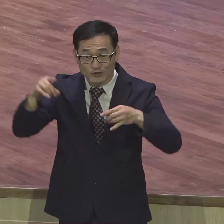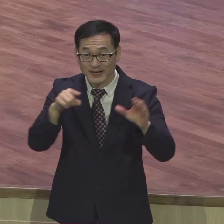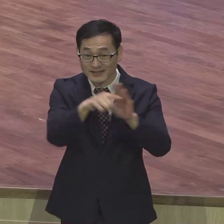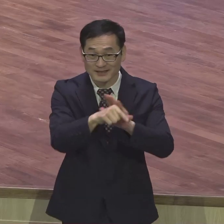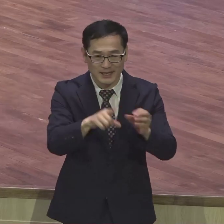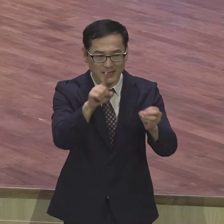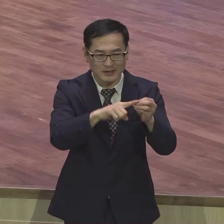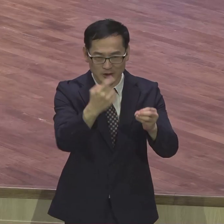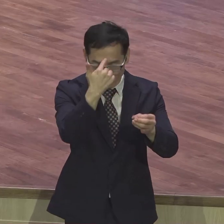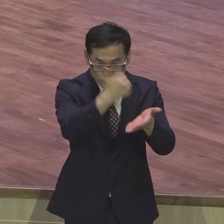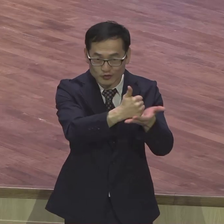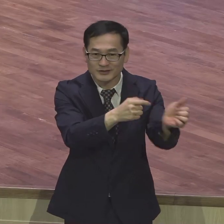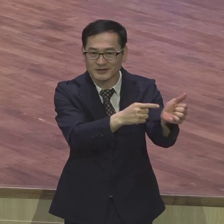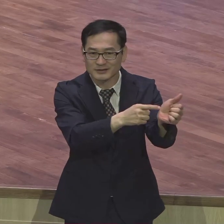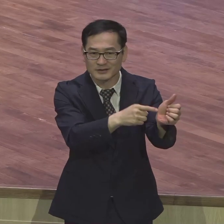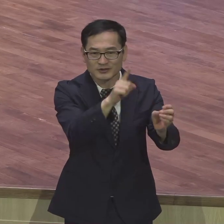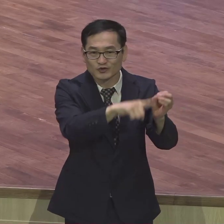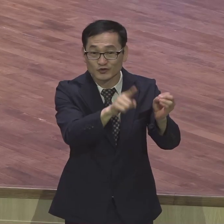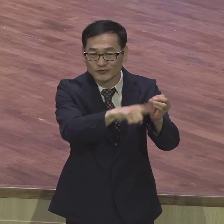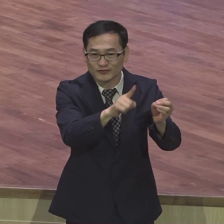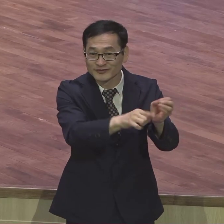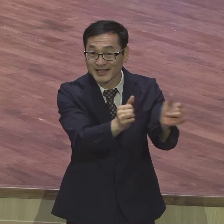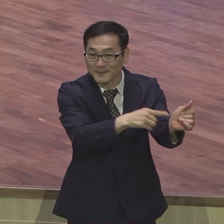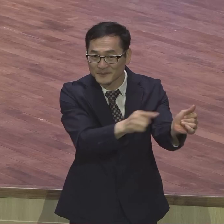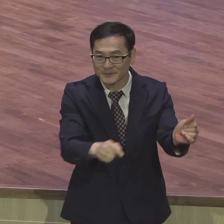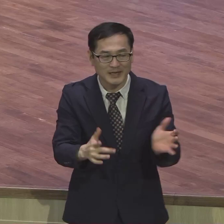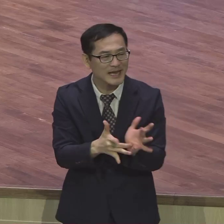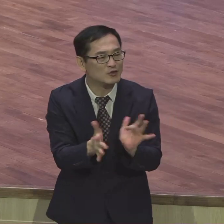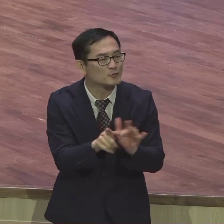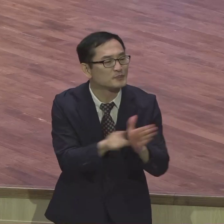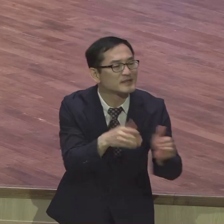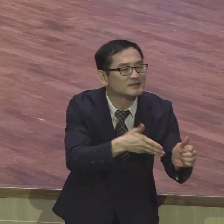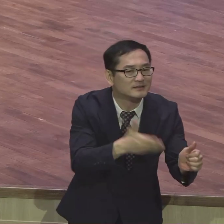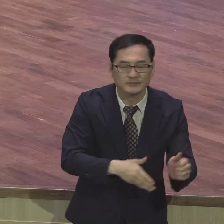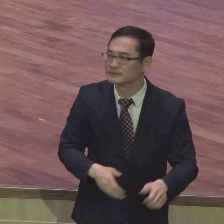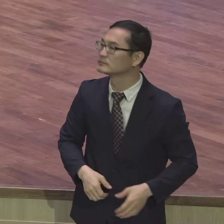캠프템 갔어 예수 믿으라고 전하더라고 그러니까 중돌이 뭐랄까 끄덕끄덕 하더라고